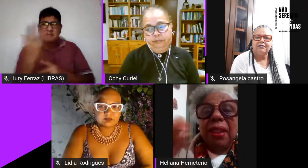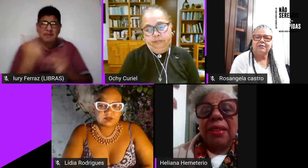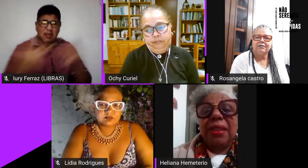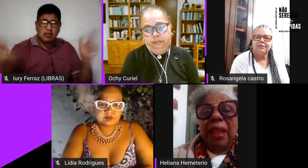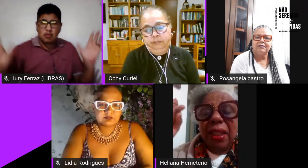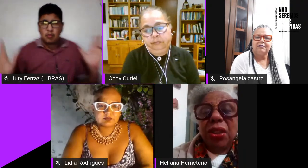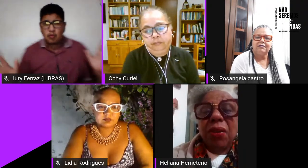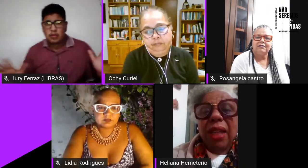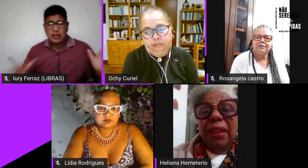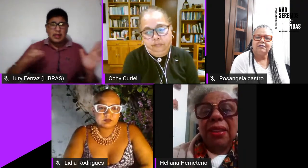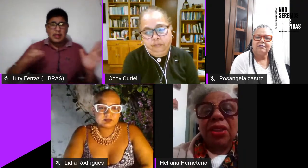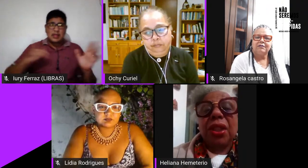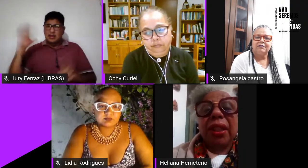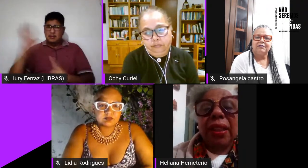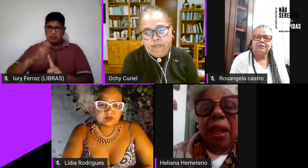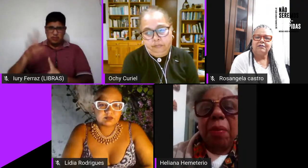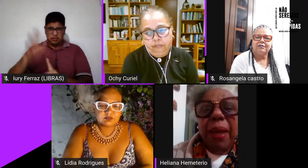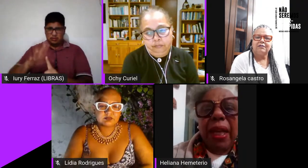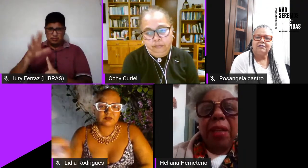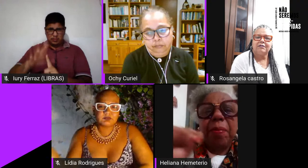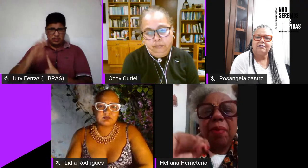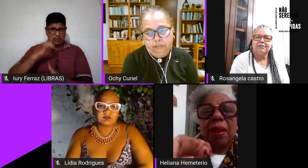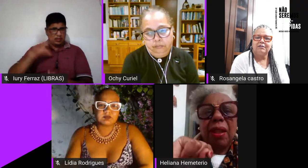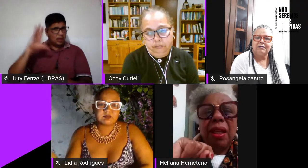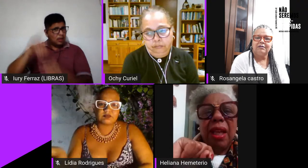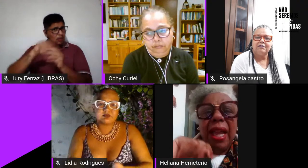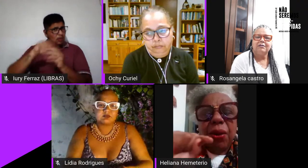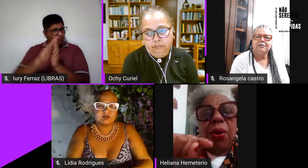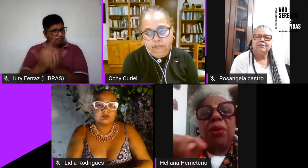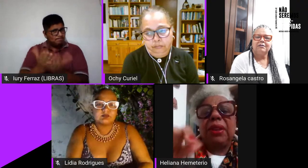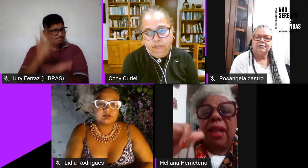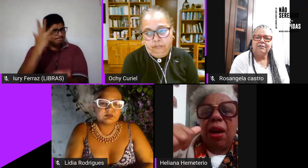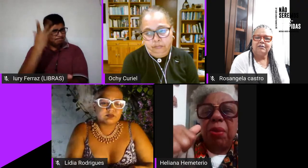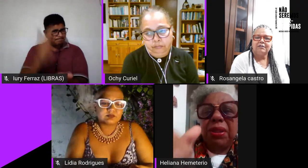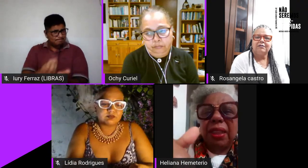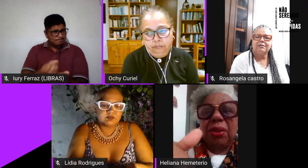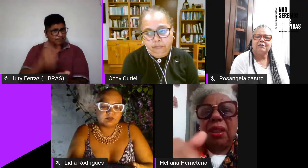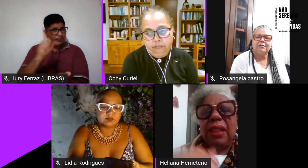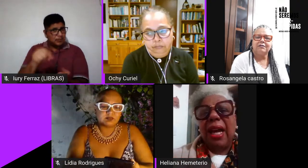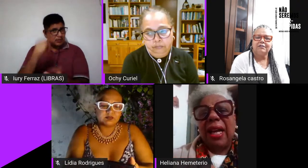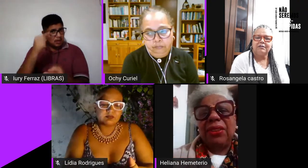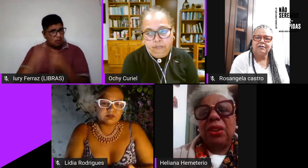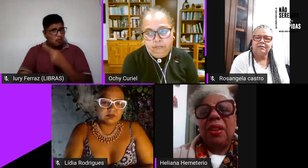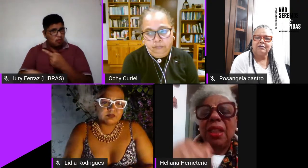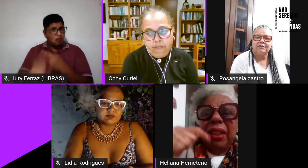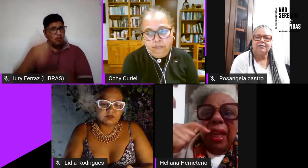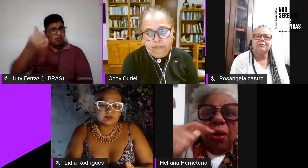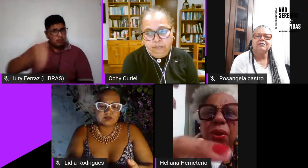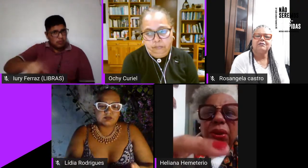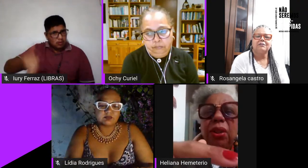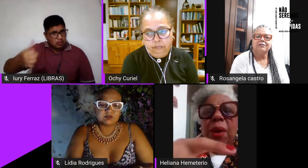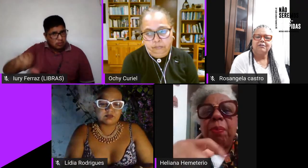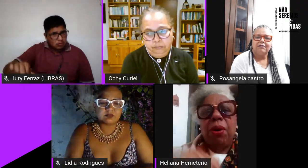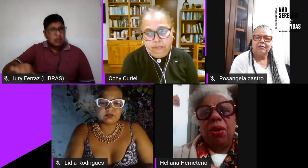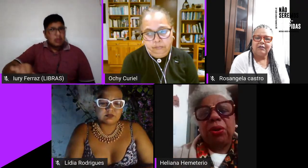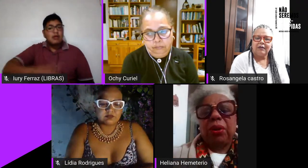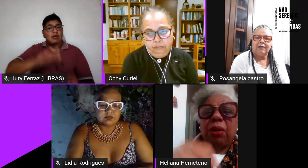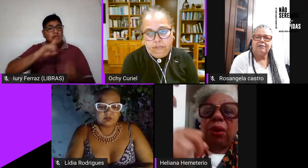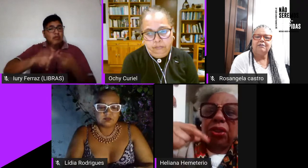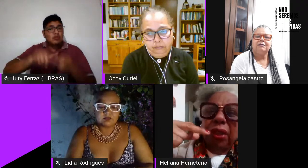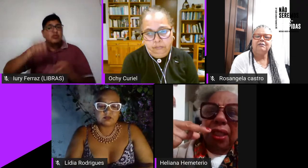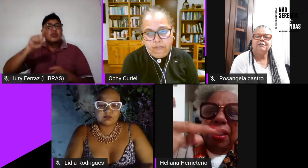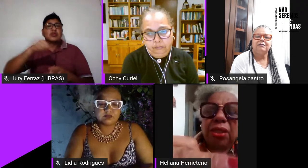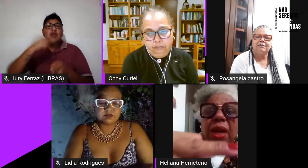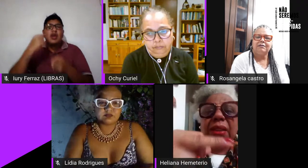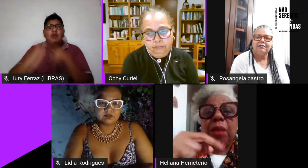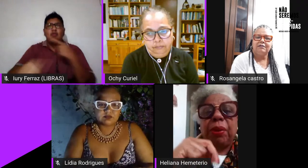série de tendências na religião kardecista que também é contra a homossexualidade que é contra o aborto que